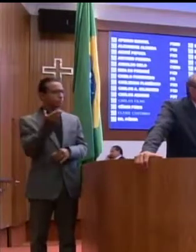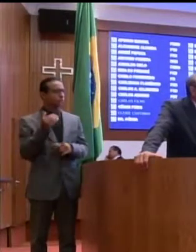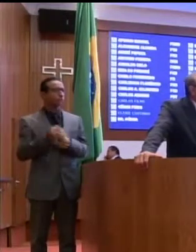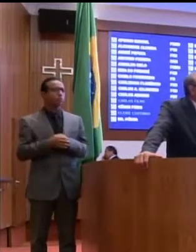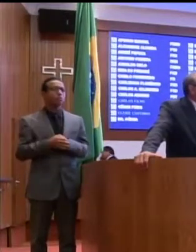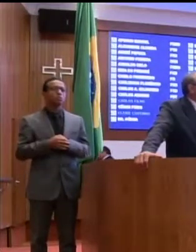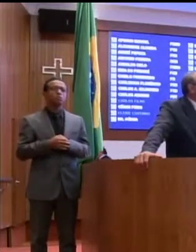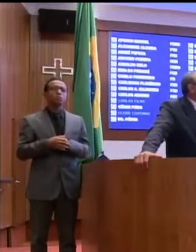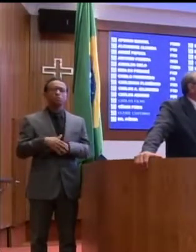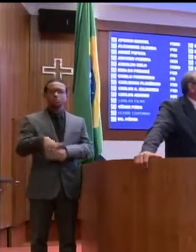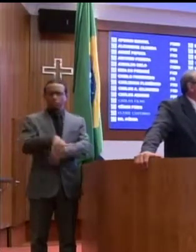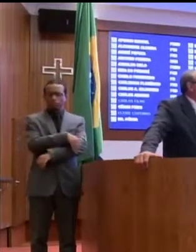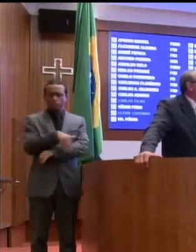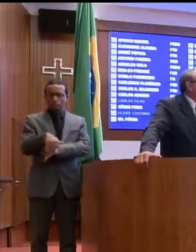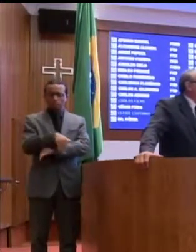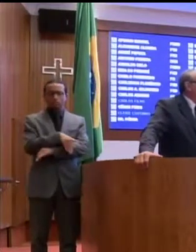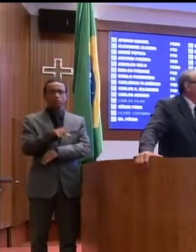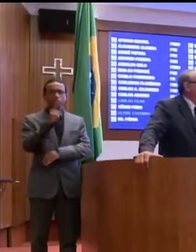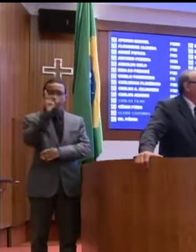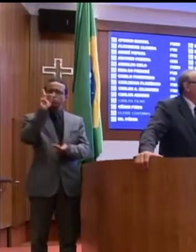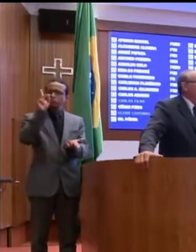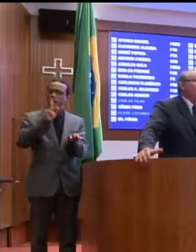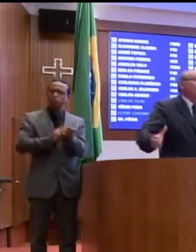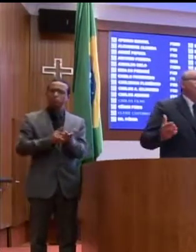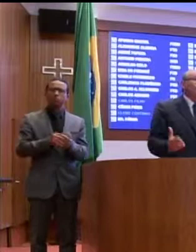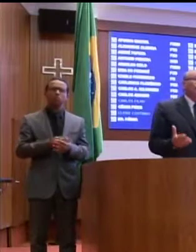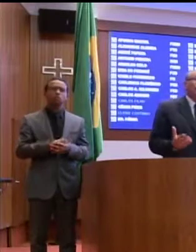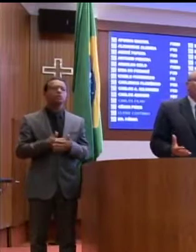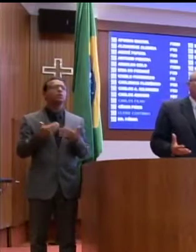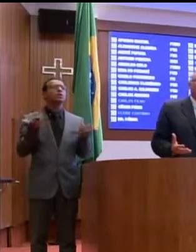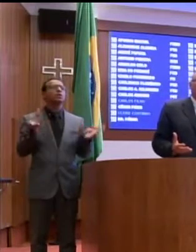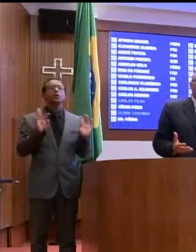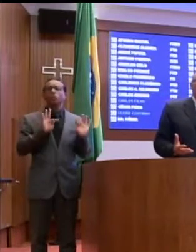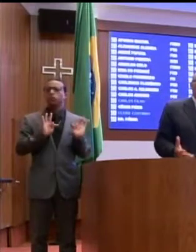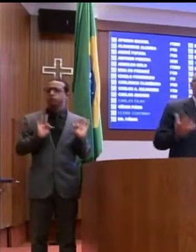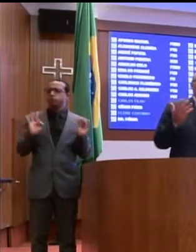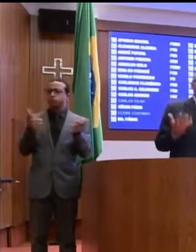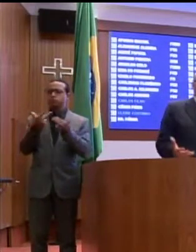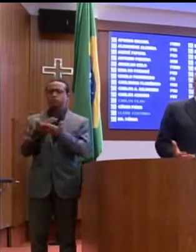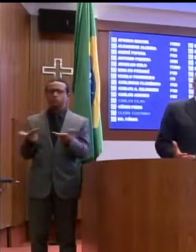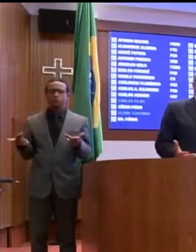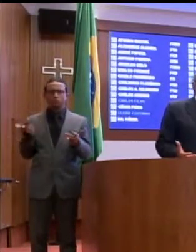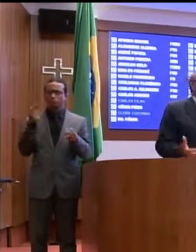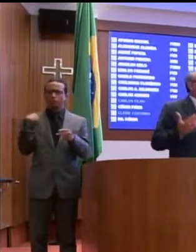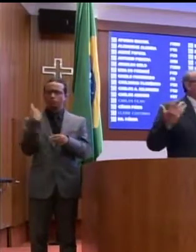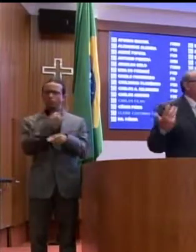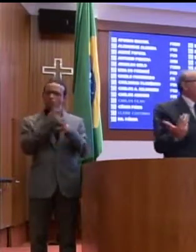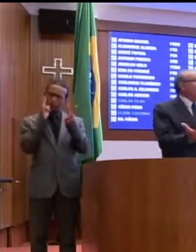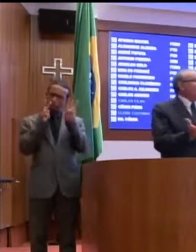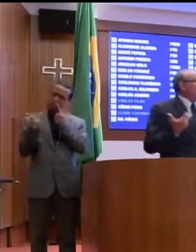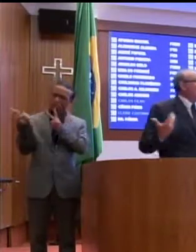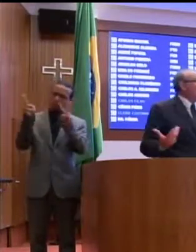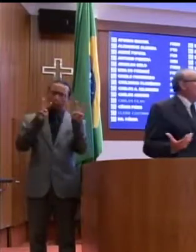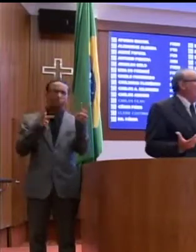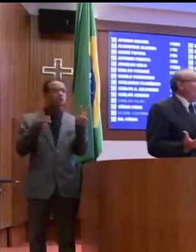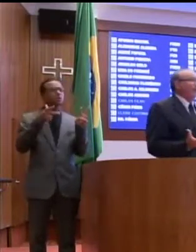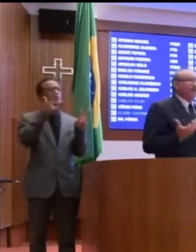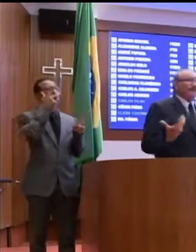E a pavimentação urbana uma realidade. Como tudo isso, olhado por nós, pode ser um